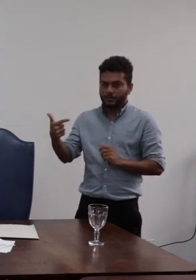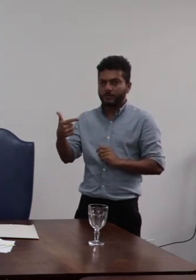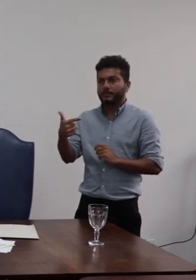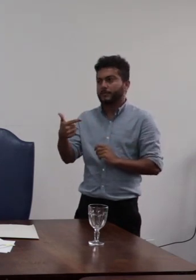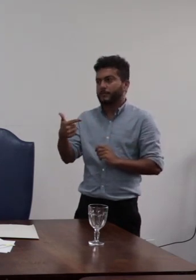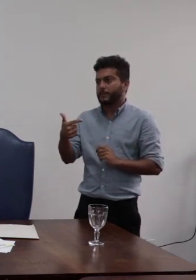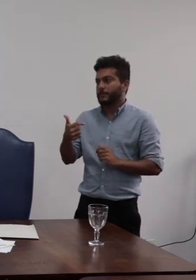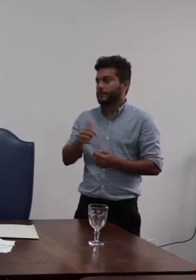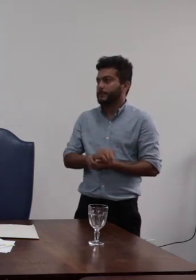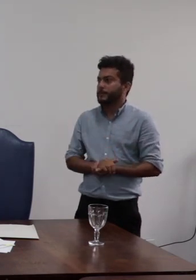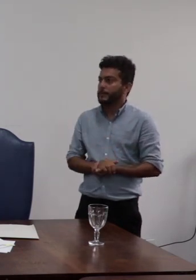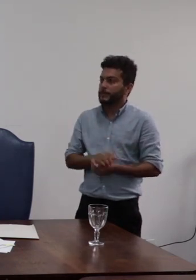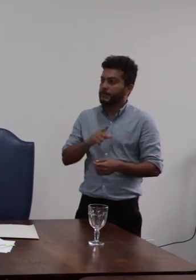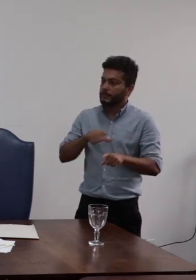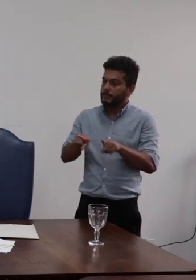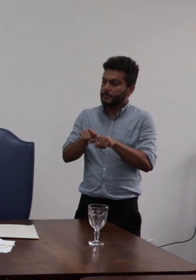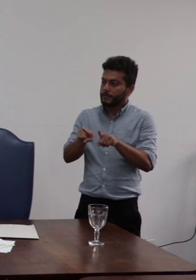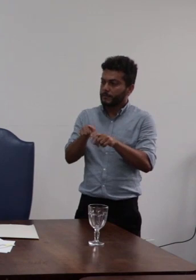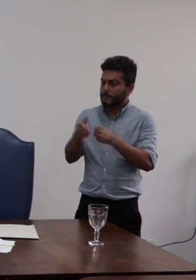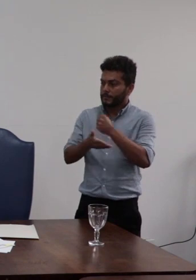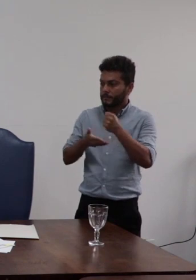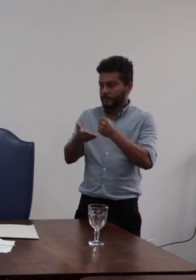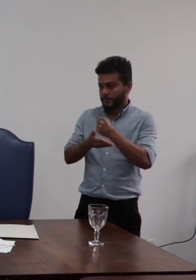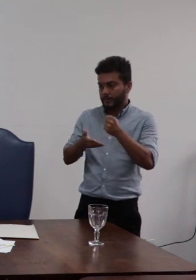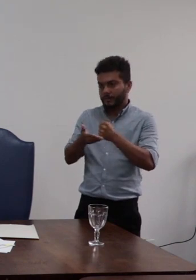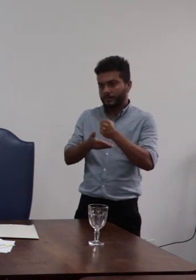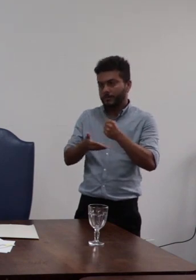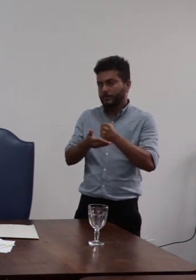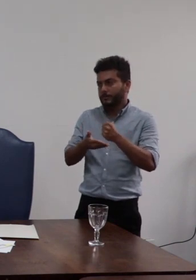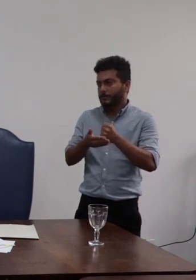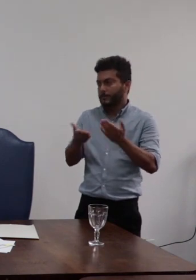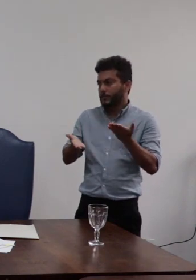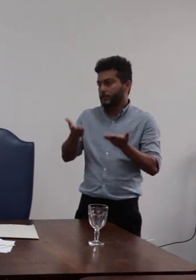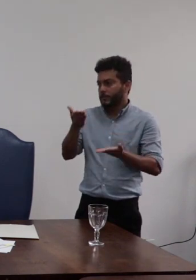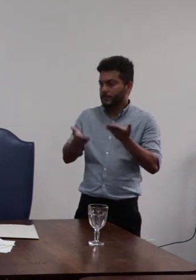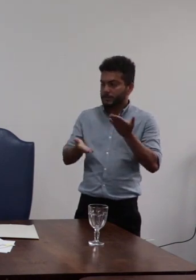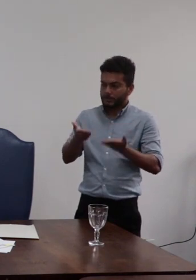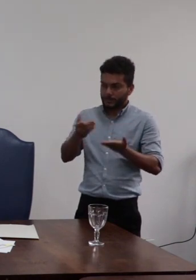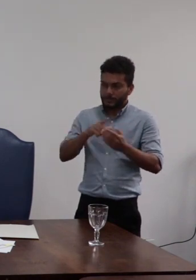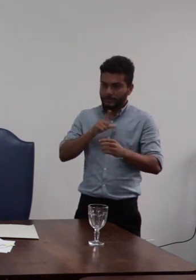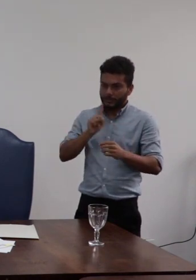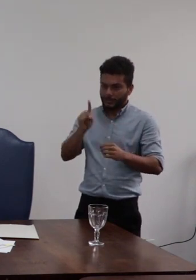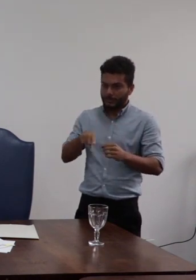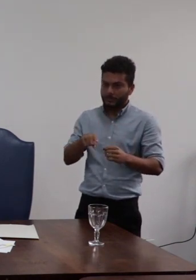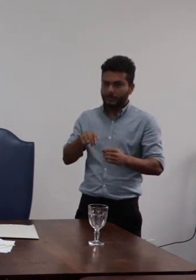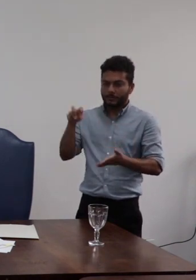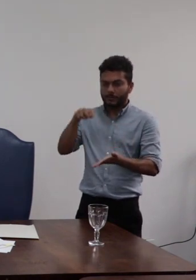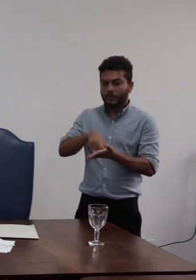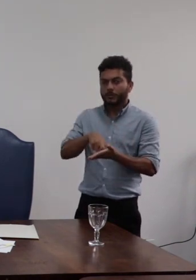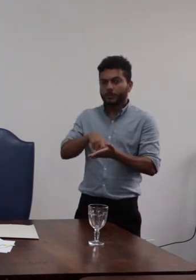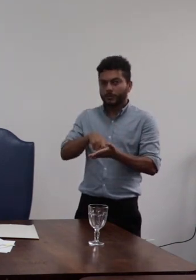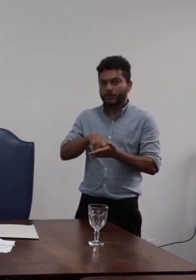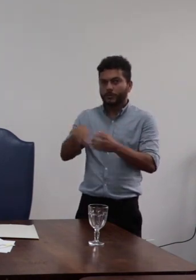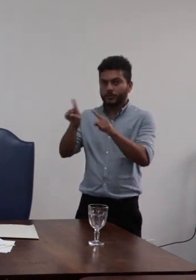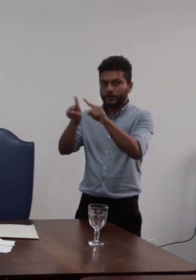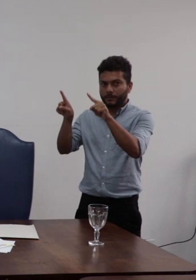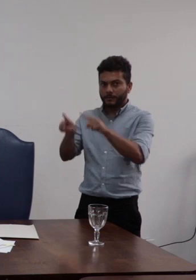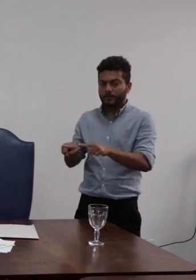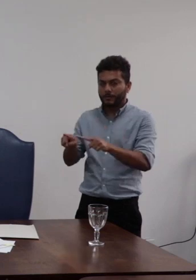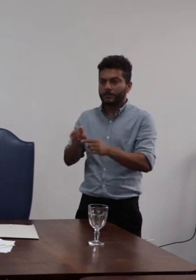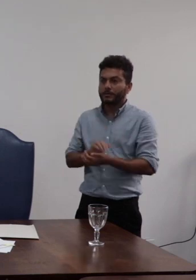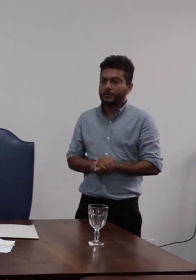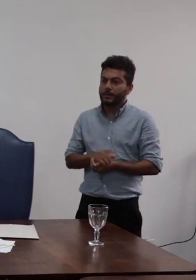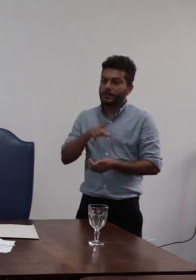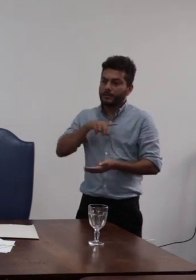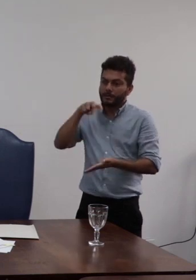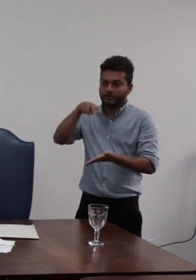princípios da razoabilidade e proporcionalidade aplicar ao servidor número de matrícula a